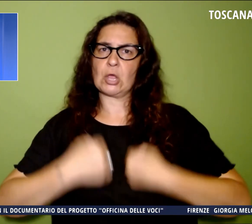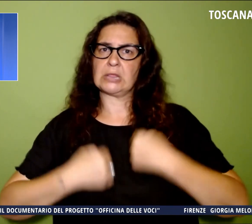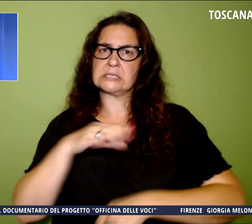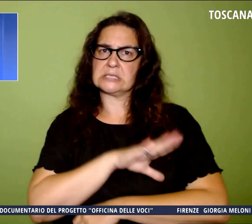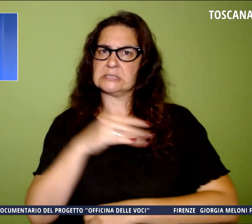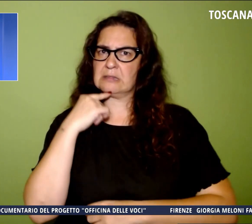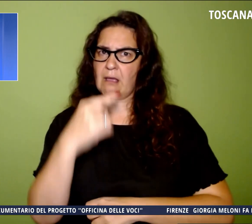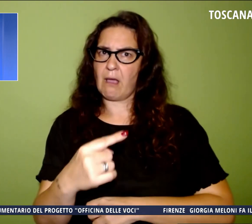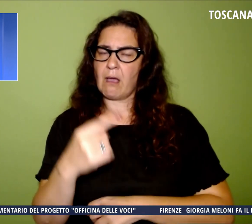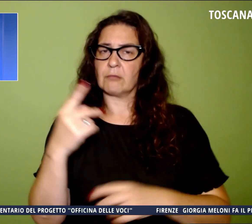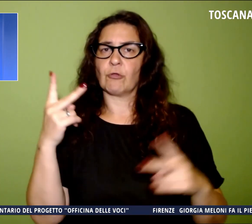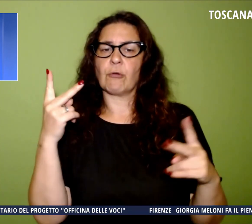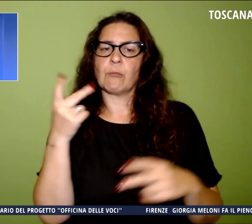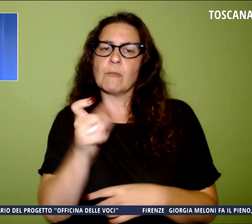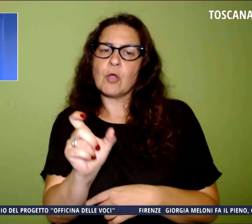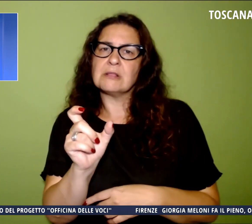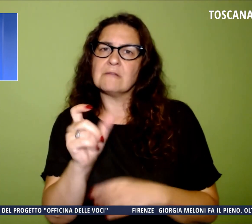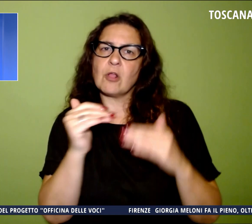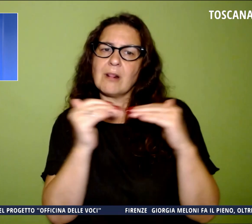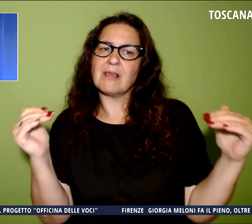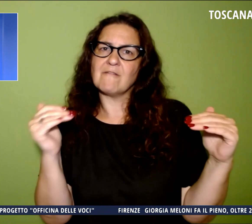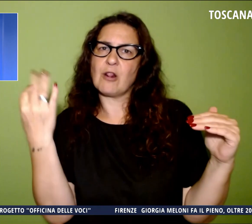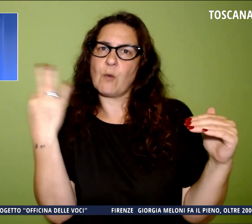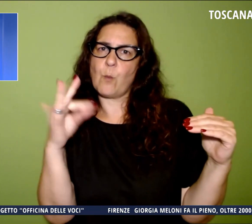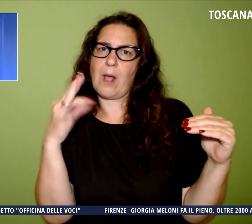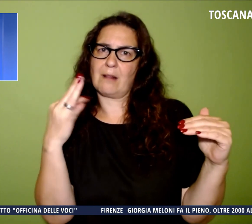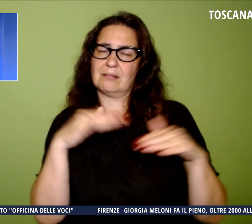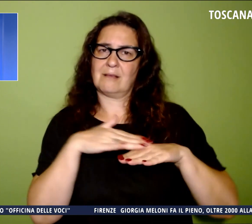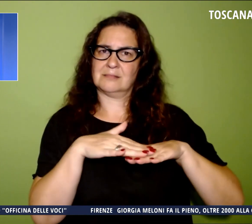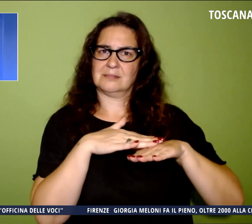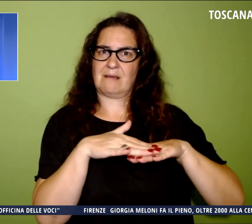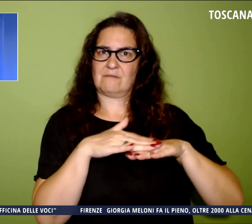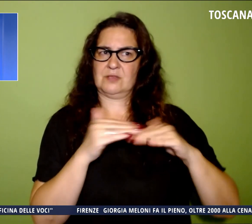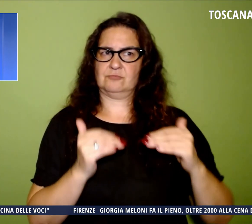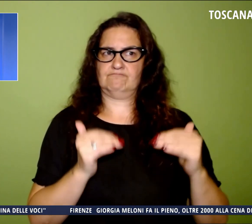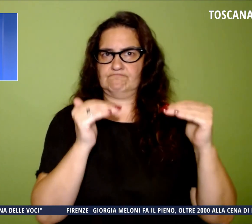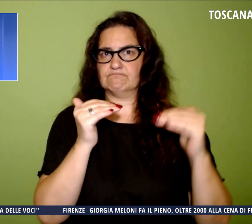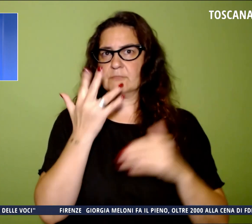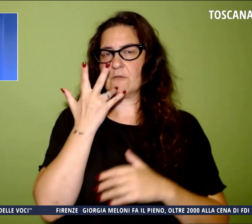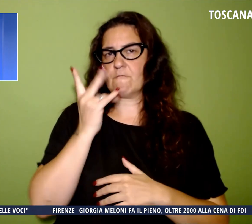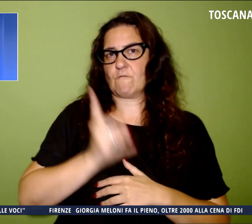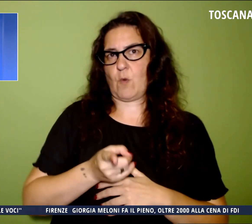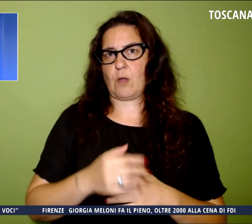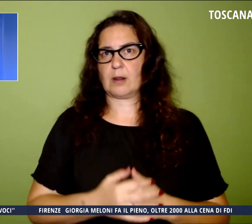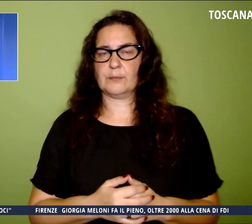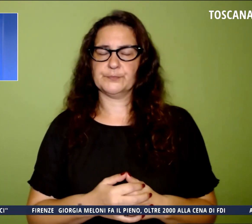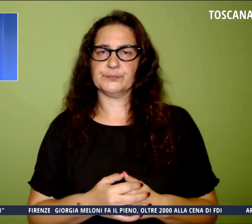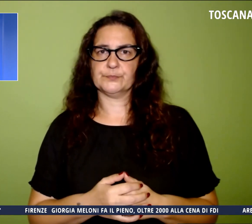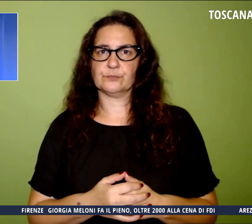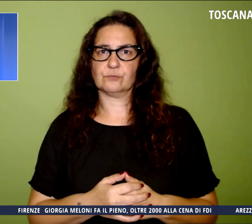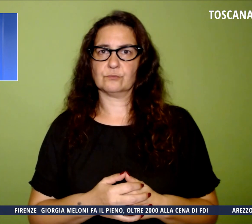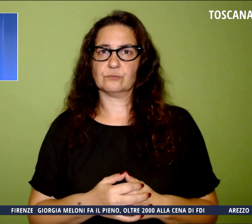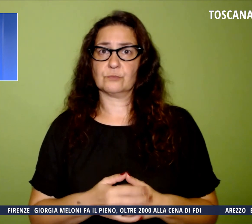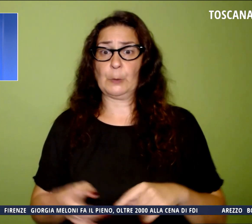adeguati livelli di qualità del servizio offerto all'utenza. Il mantenimento di adeguati livelli